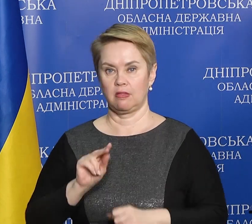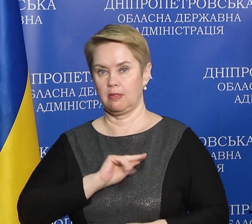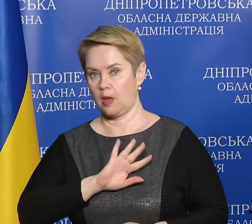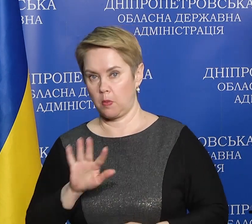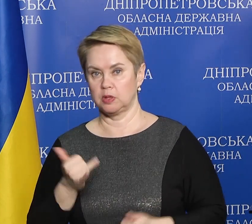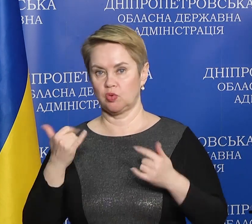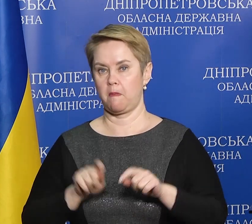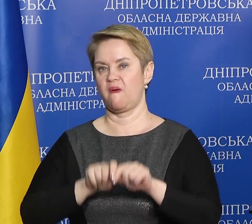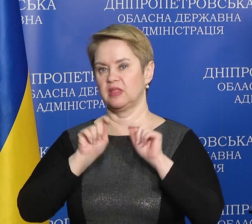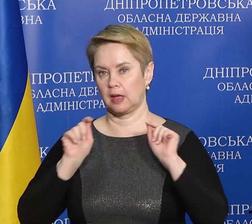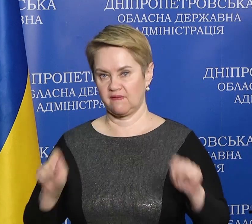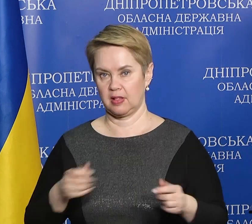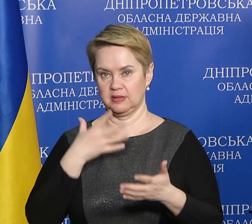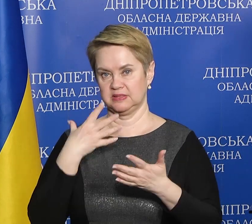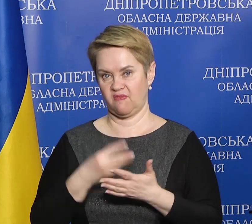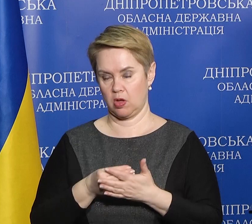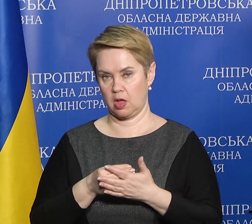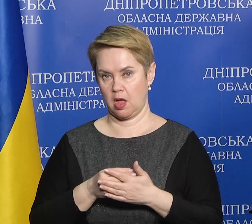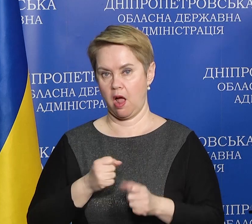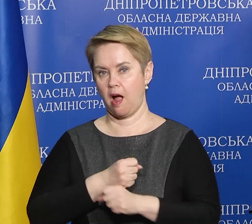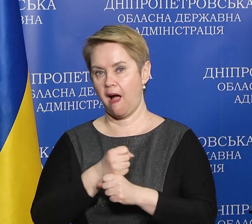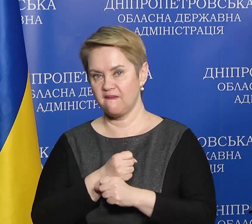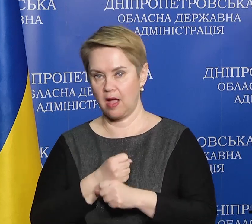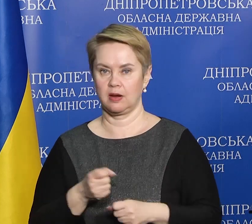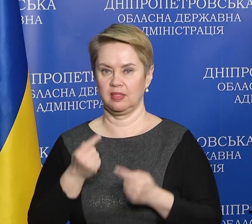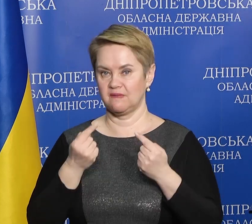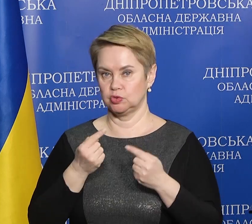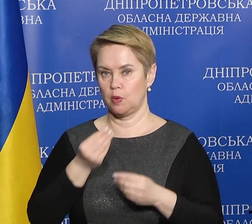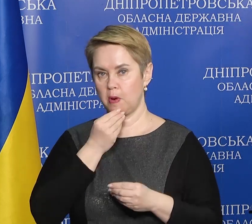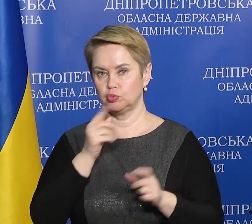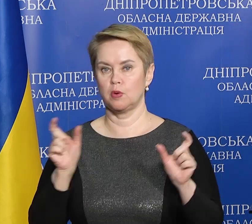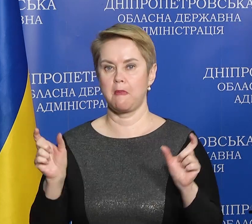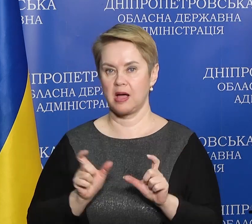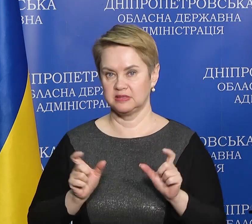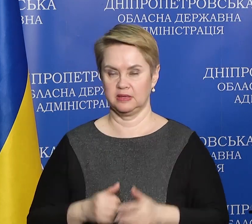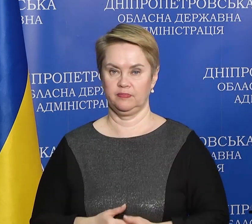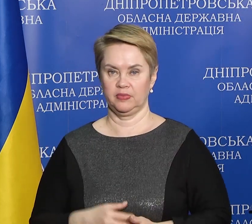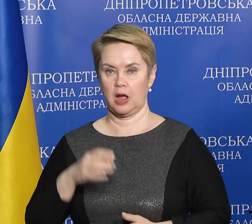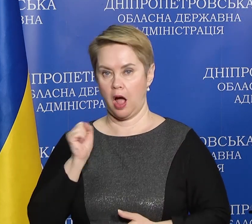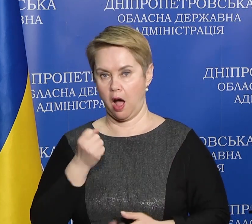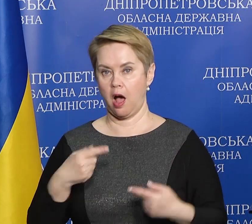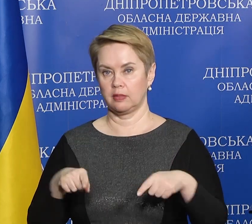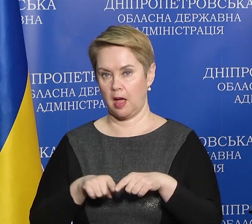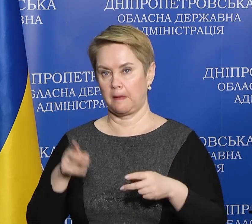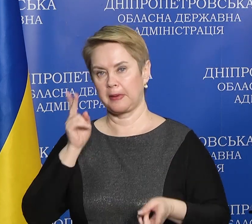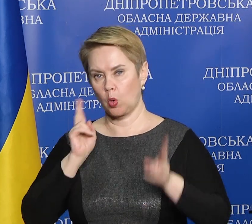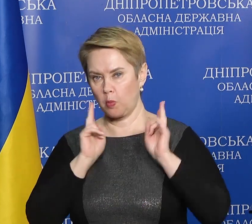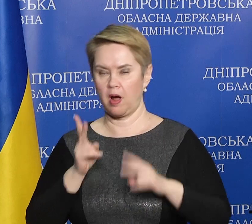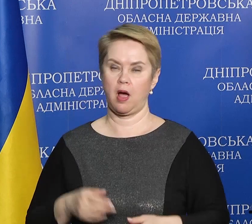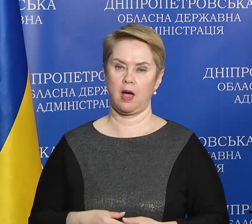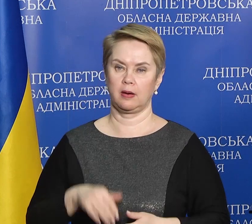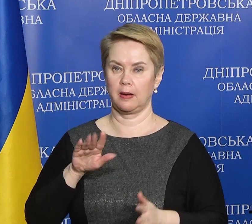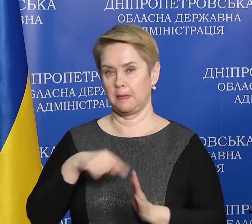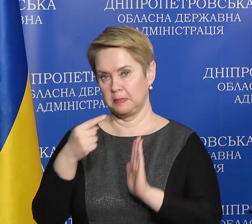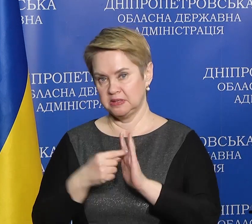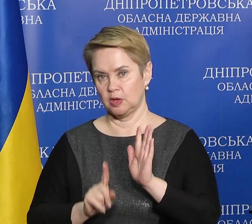вони сьогодні повідкривали свої кавярні, невеличкі продовольчі магазини. А так перукарні, все, і